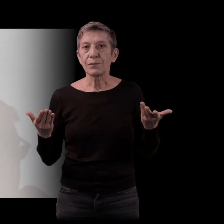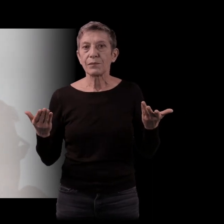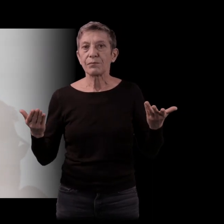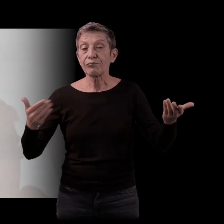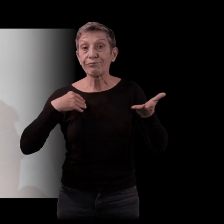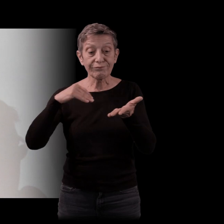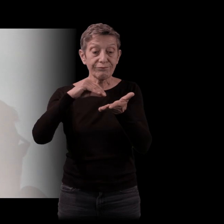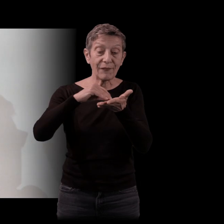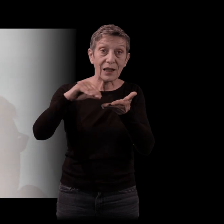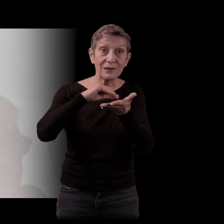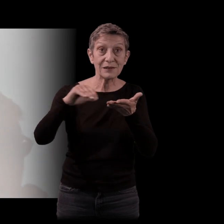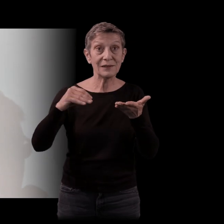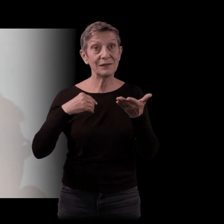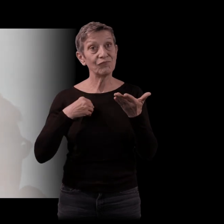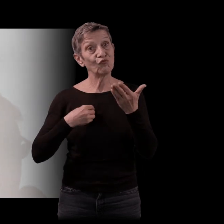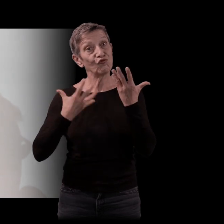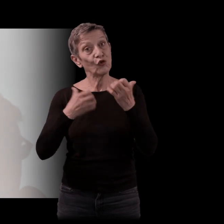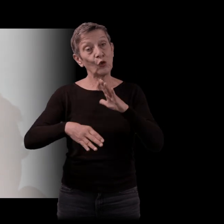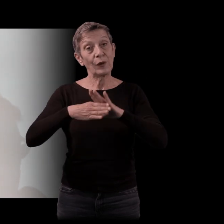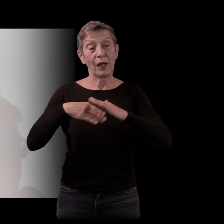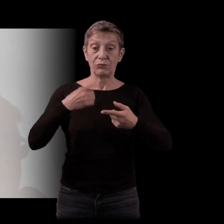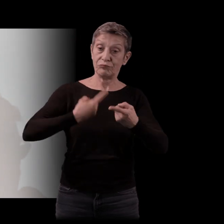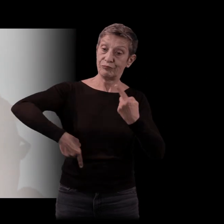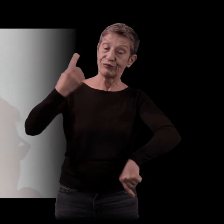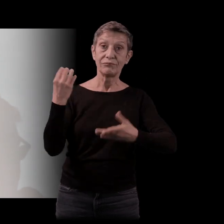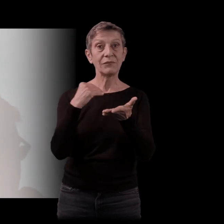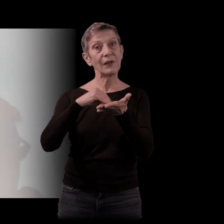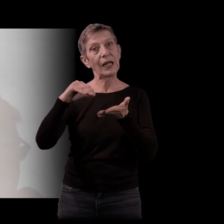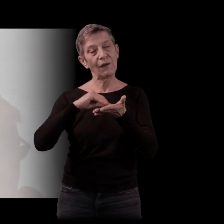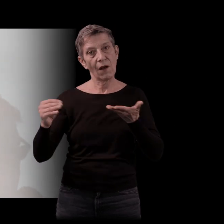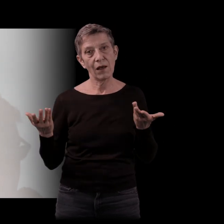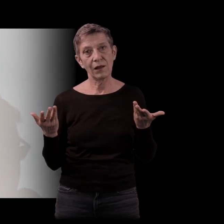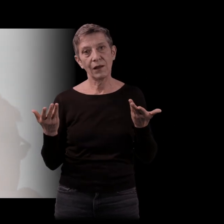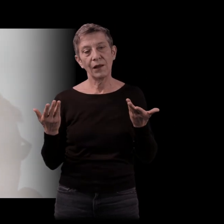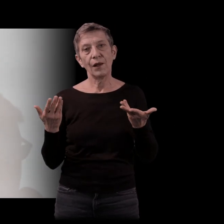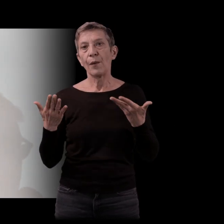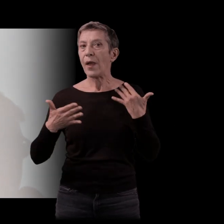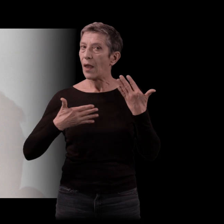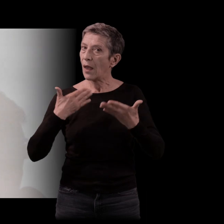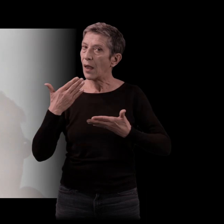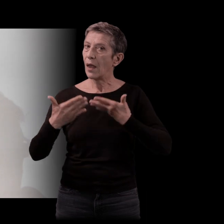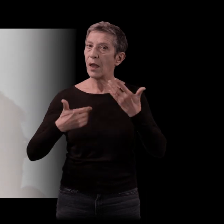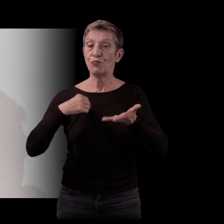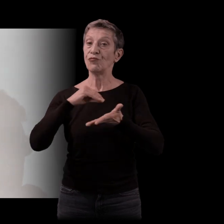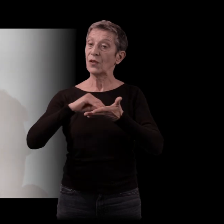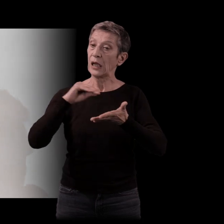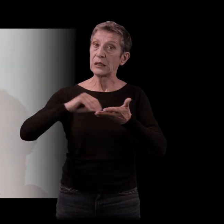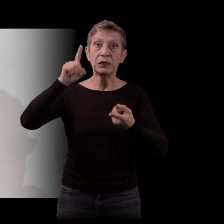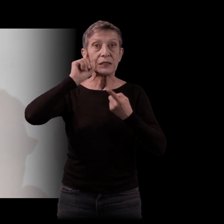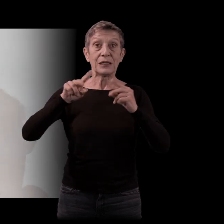devenir écrivain au départ. Et peut-être que les choses sont devenues intéressantes et valables à partir du moment où j'ai écrit pour raconter le monde et plus seulement pour prendre